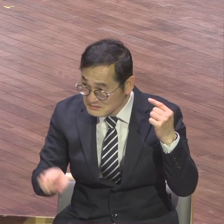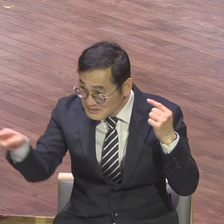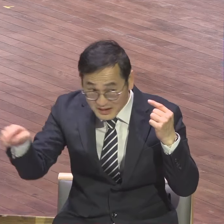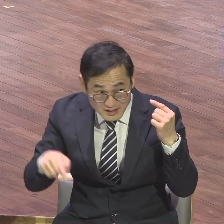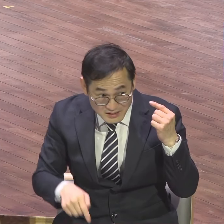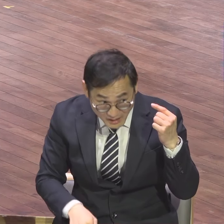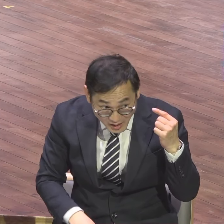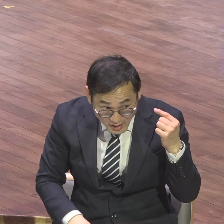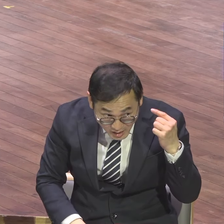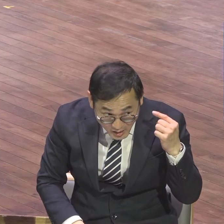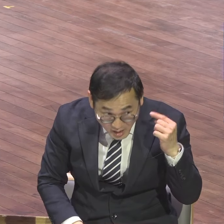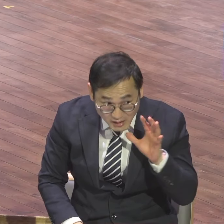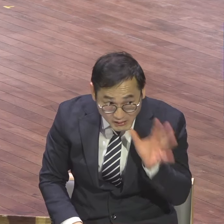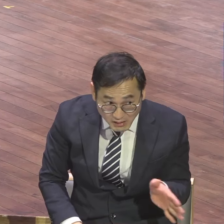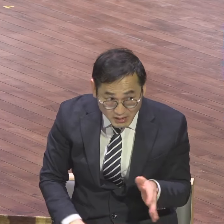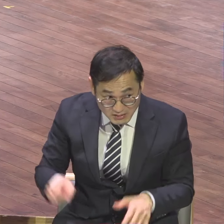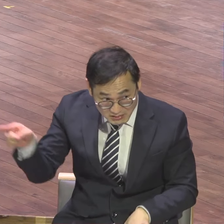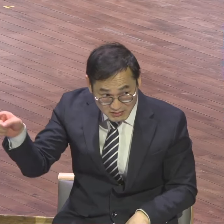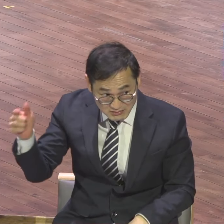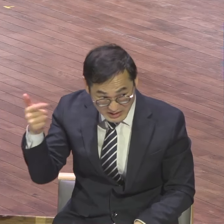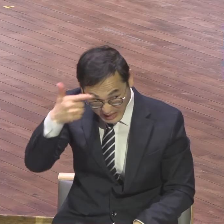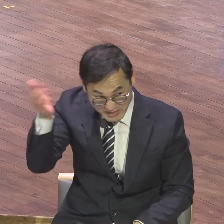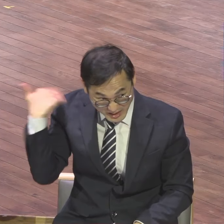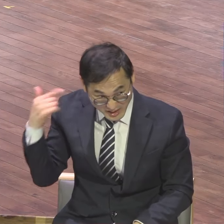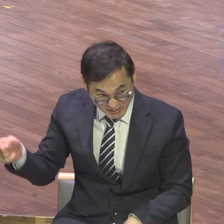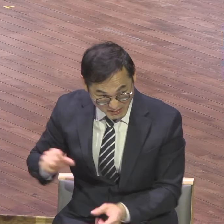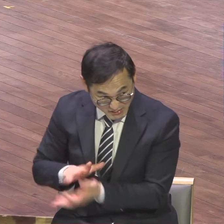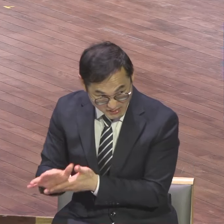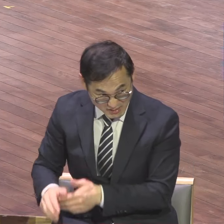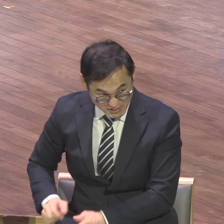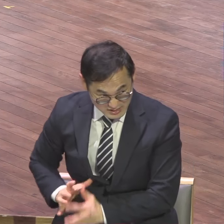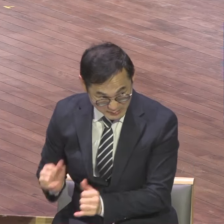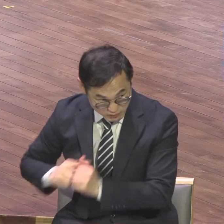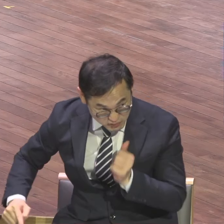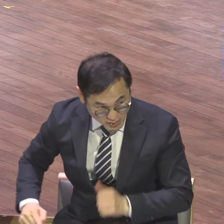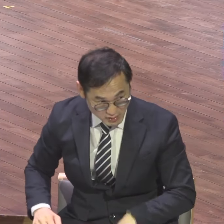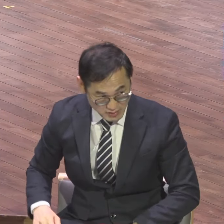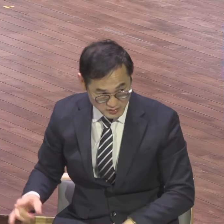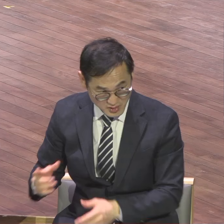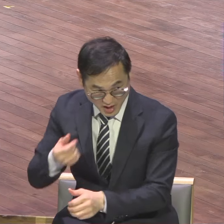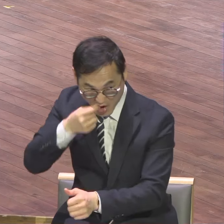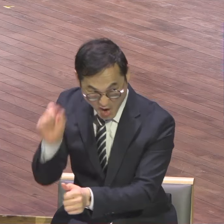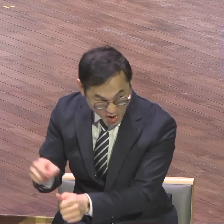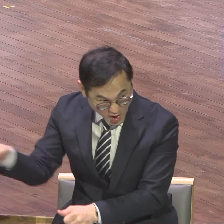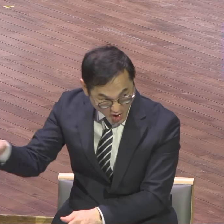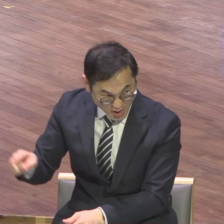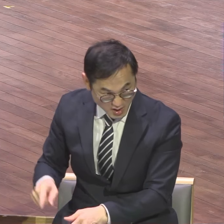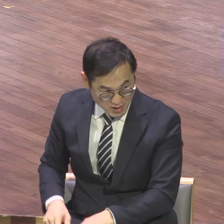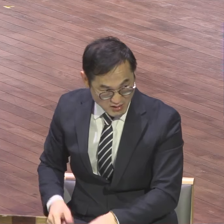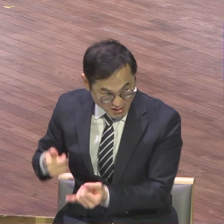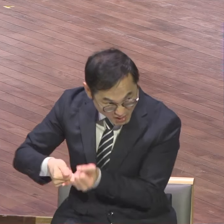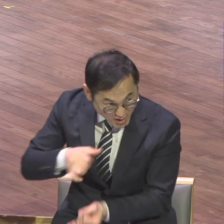저 사람 맨날에 저랬대. 누가 이런 말 했대. 카드라 통신이 다 카드라.